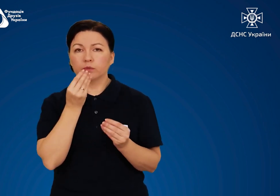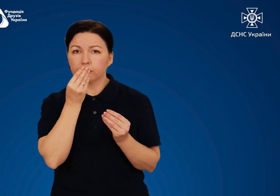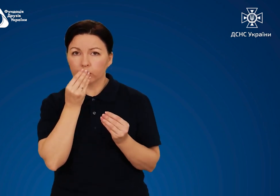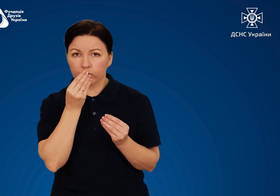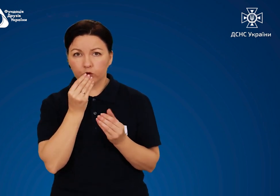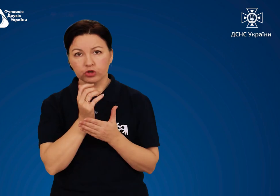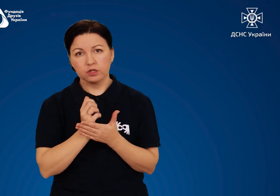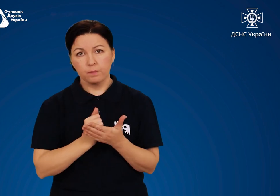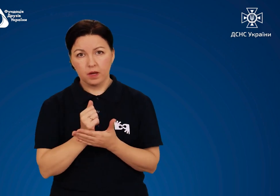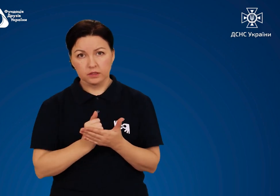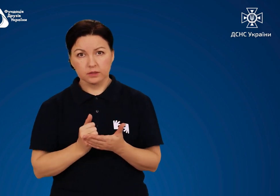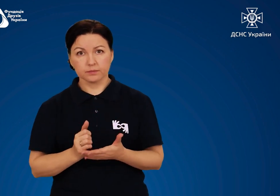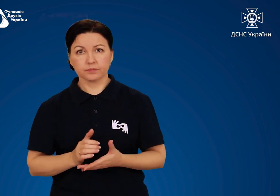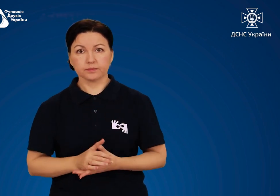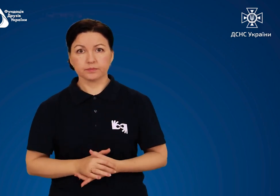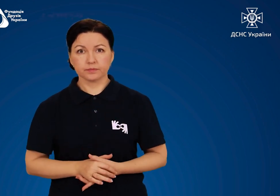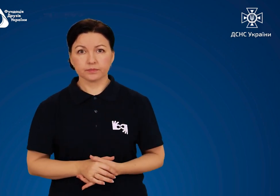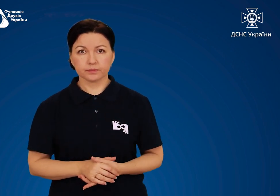Дякую перегляд!